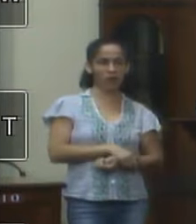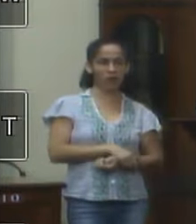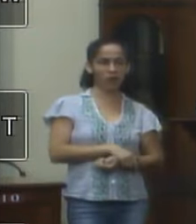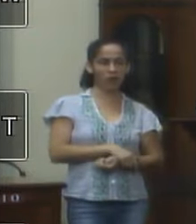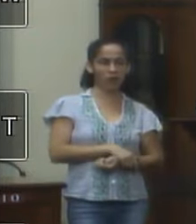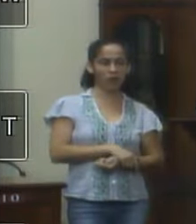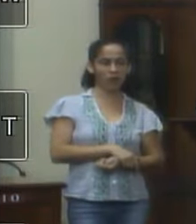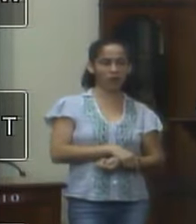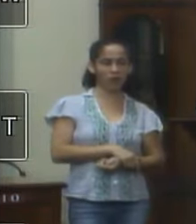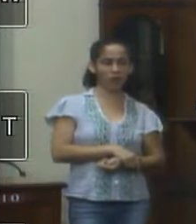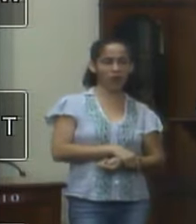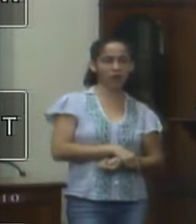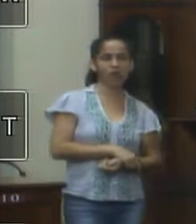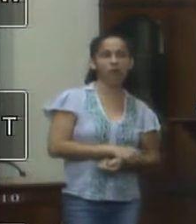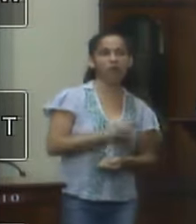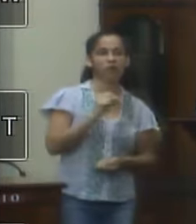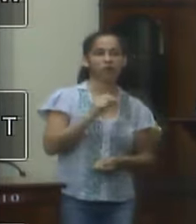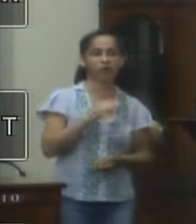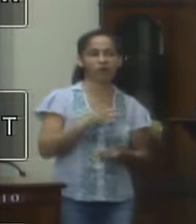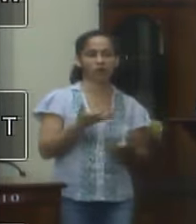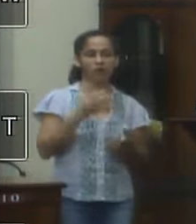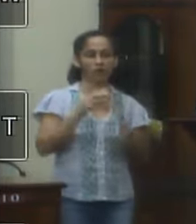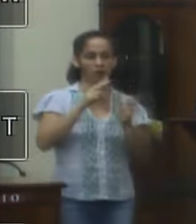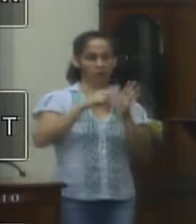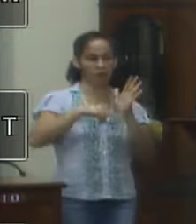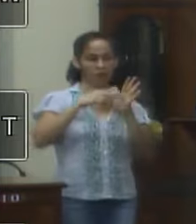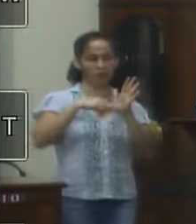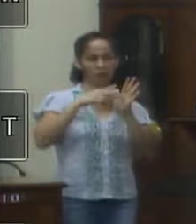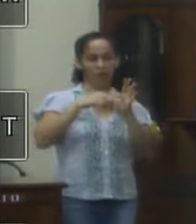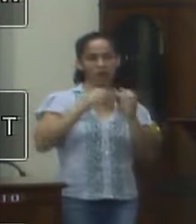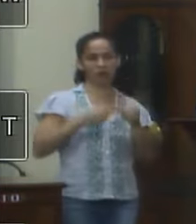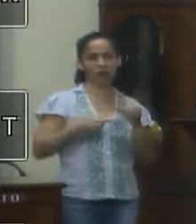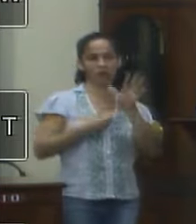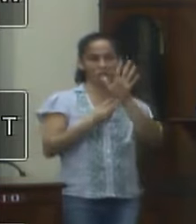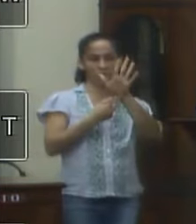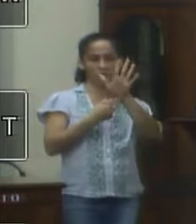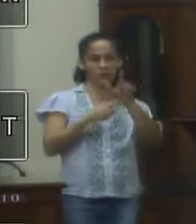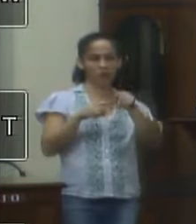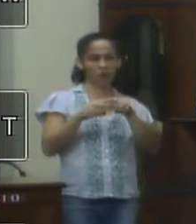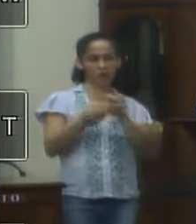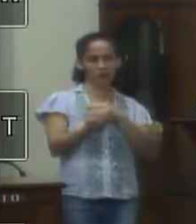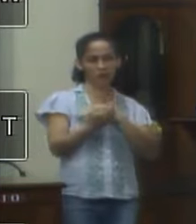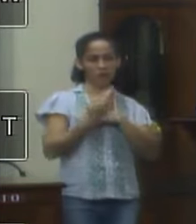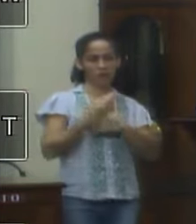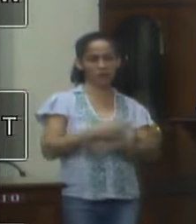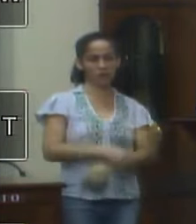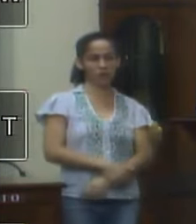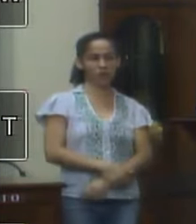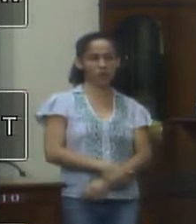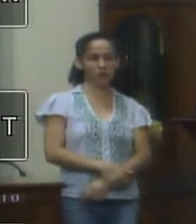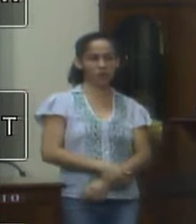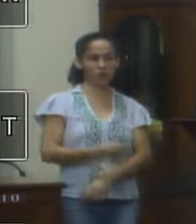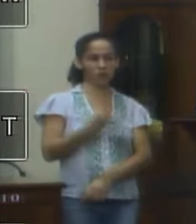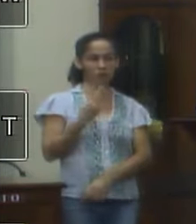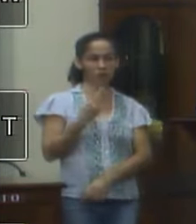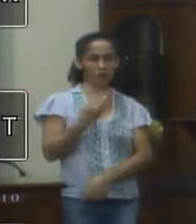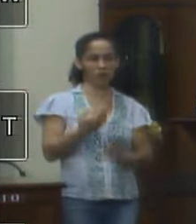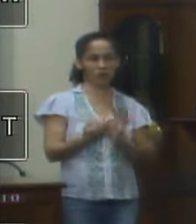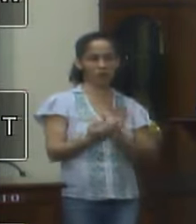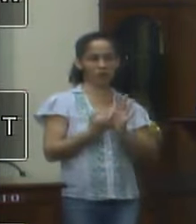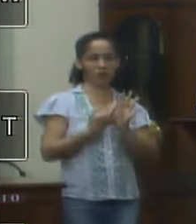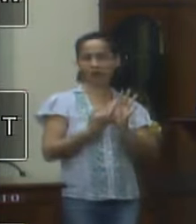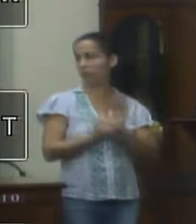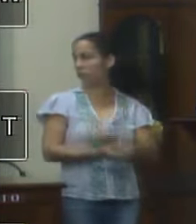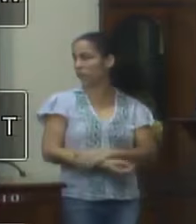entendeu quem quiser ler está aqui quem quiser pegar foi a resposta que ela deu que já é a segunda resposta